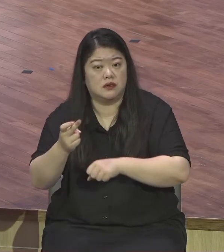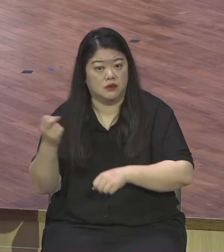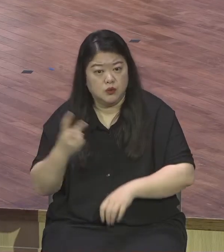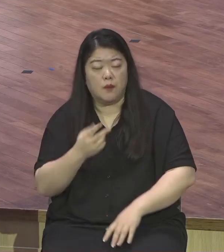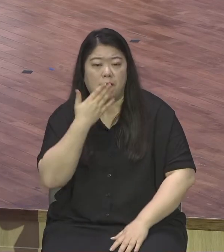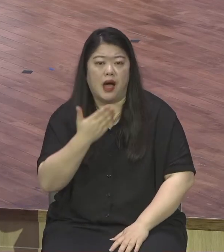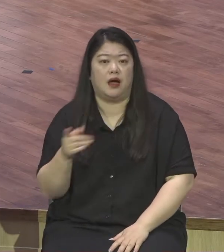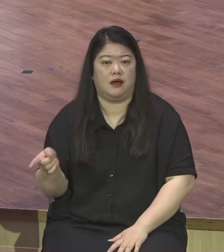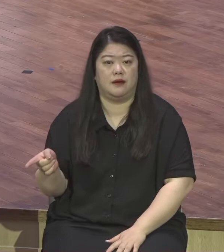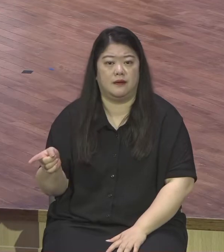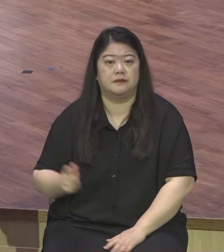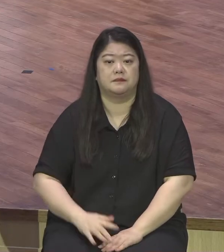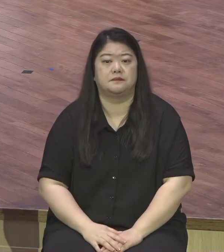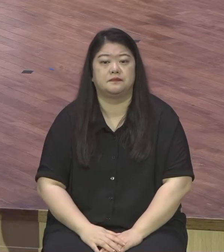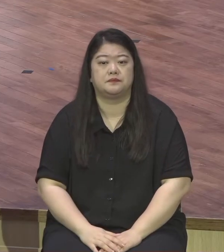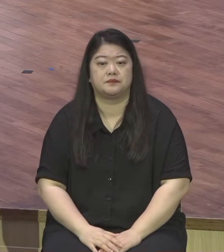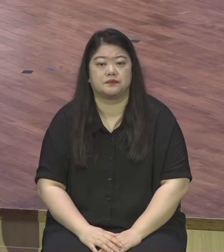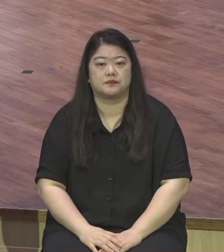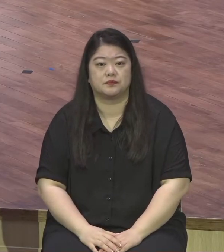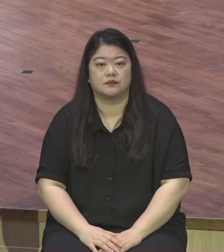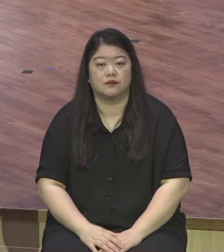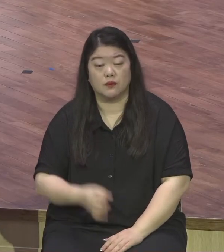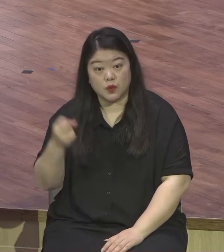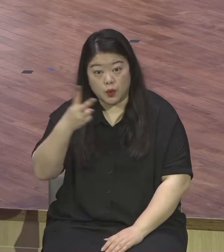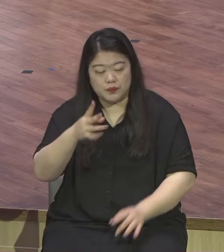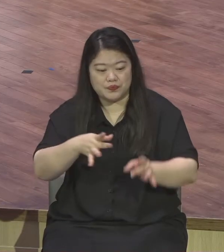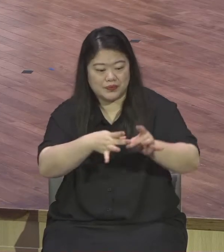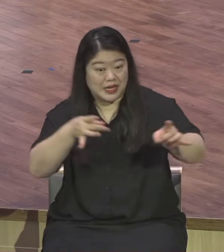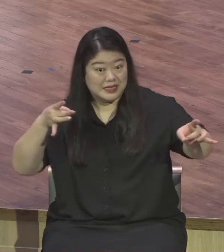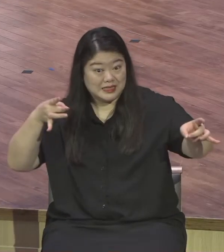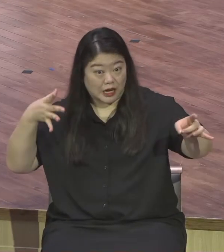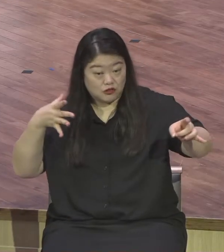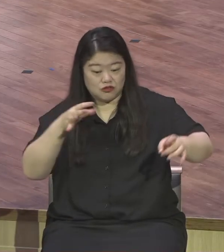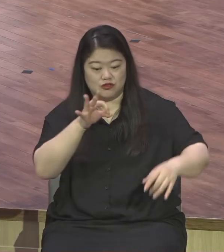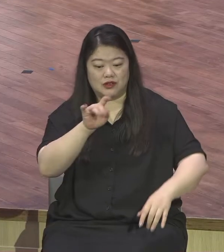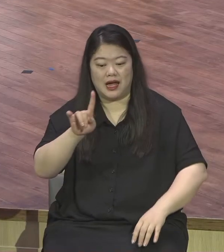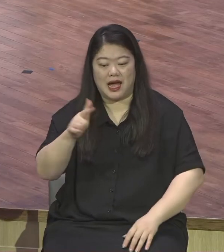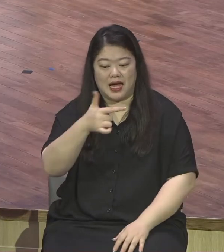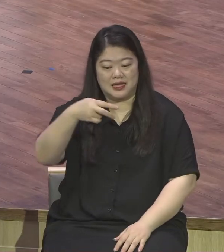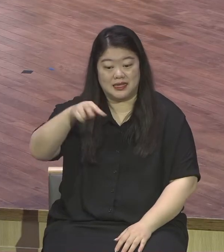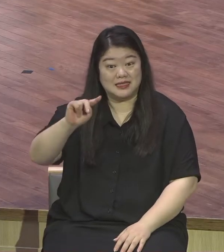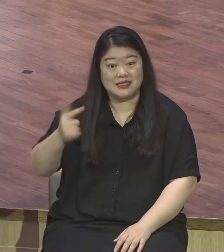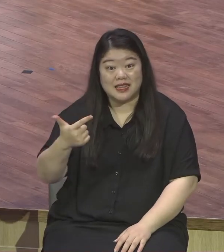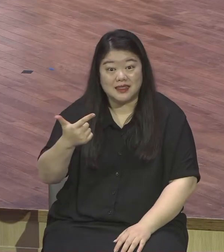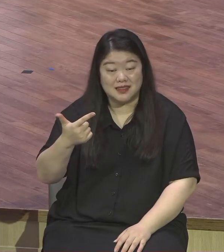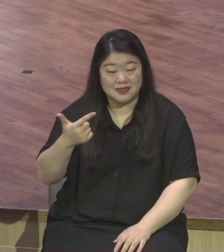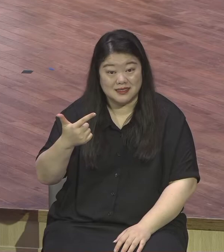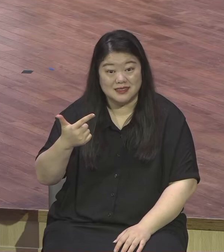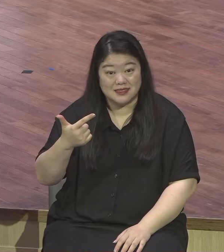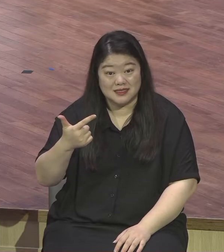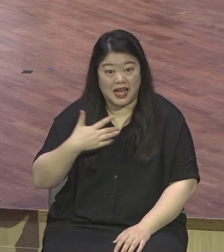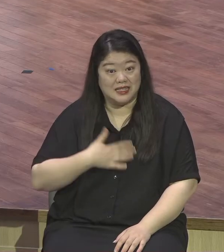물론 우리 안산 선수 3관왕 전주 강진